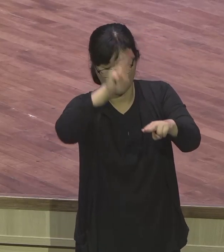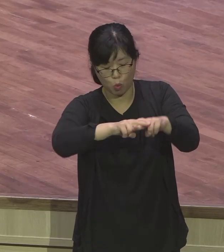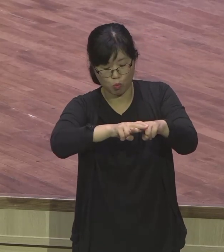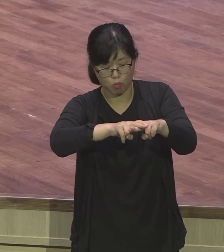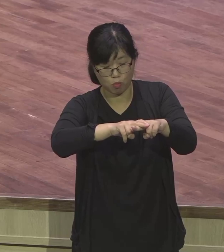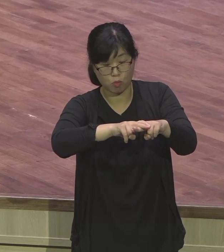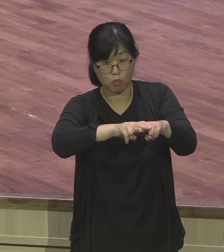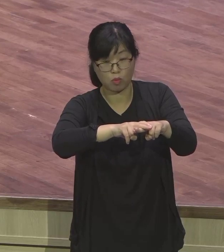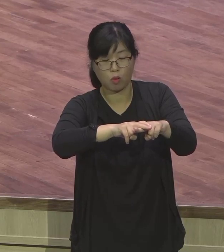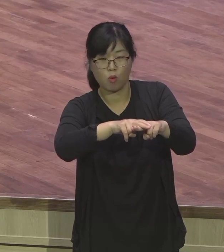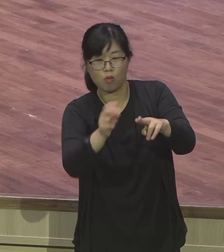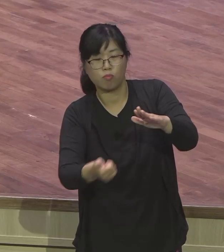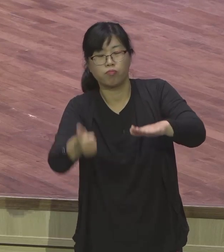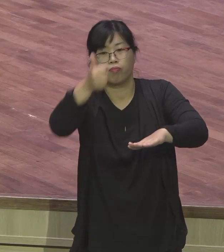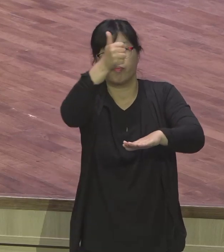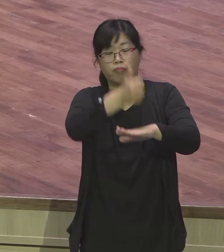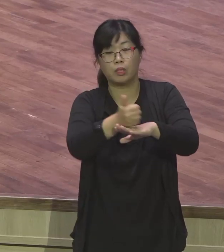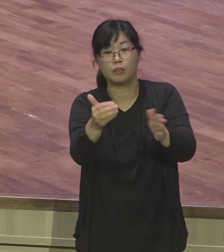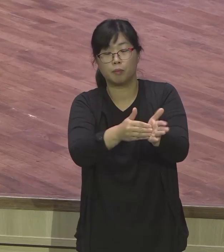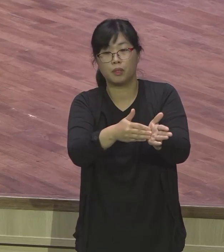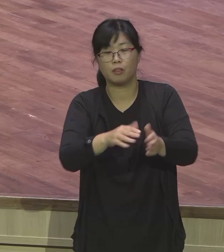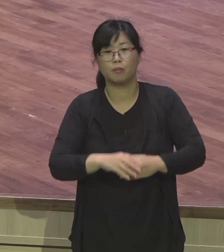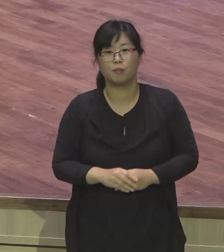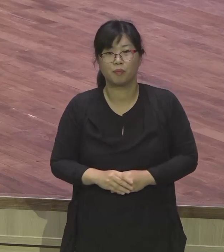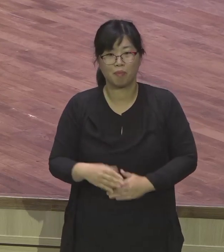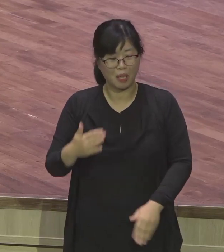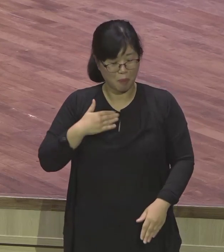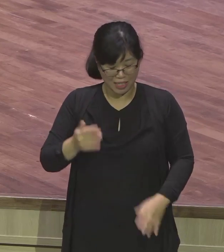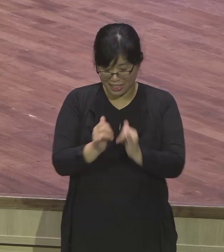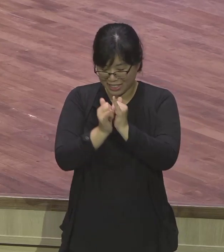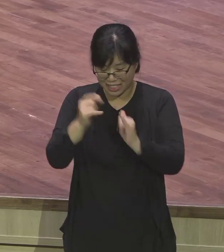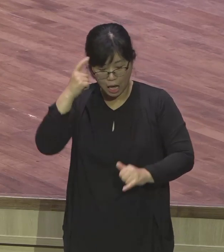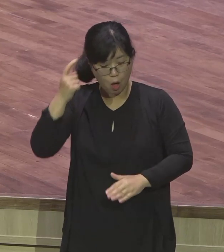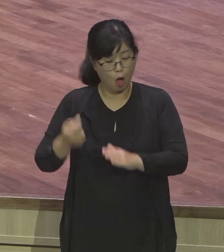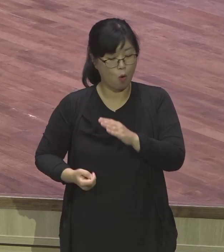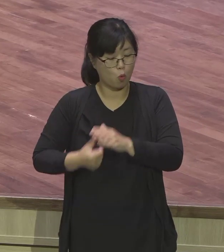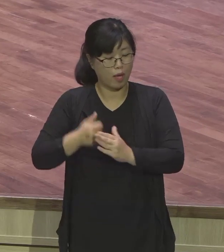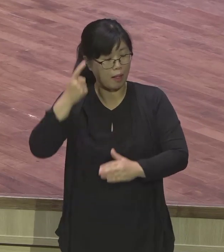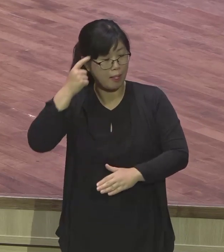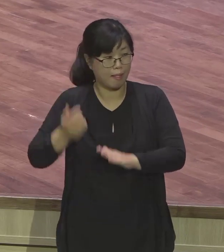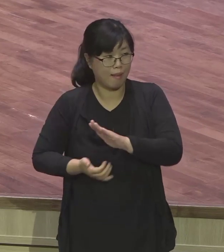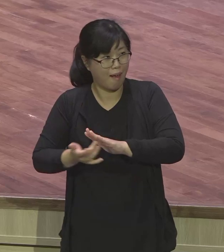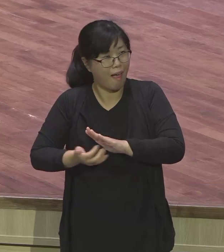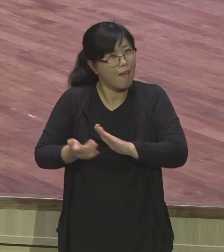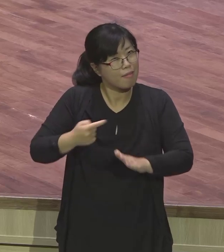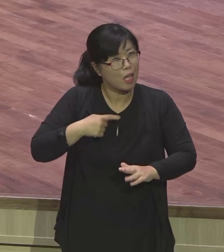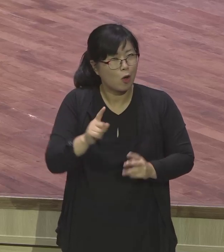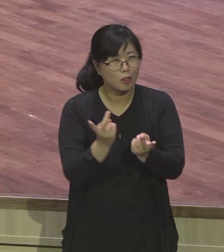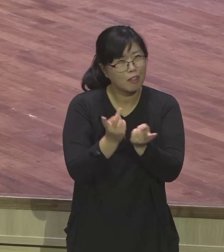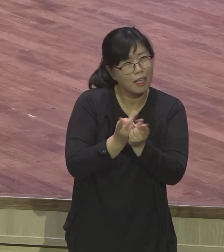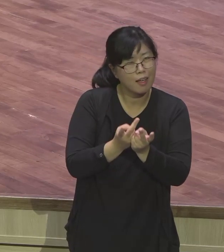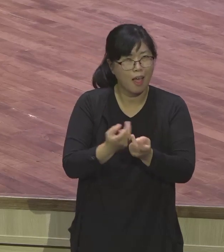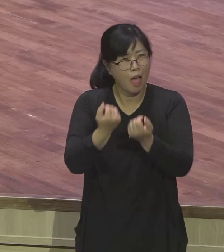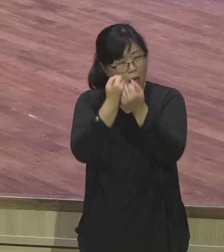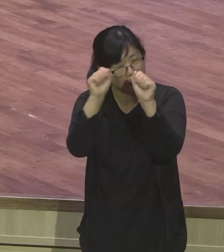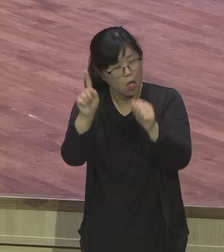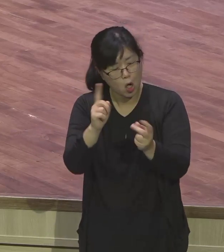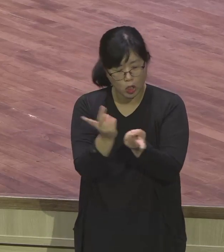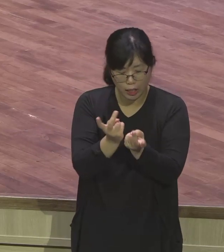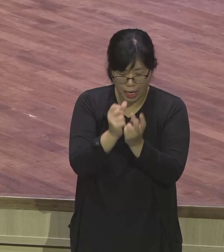인간 수단 방법을 쓴 게 아니라 하나님이 올려주셨습니다 우리 영원교의 성도들